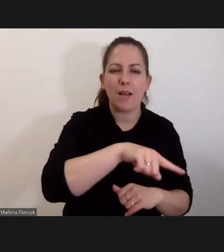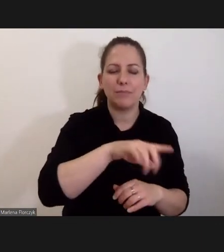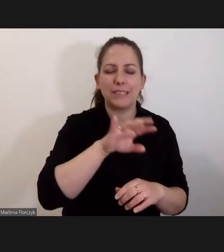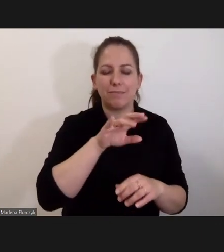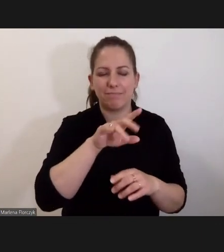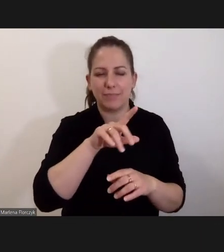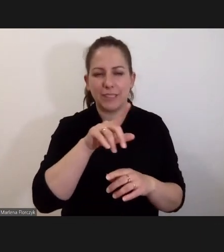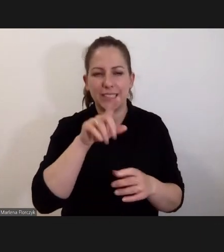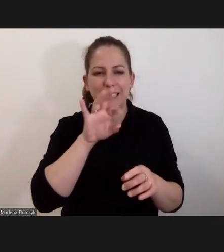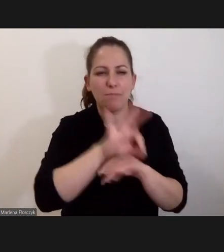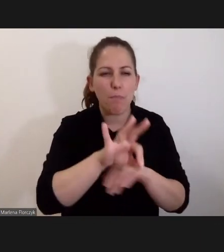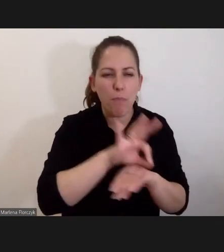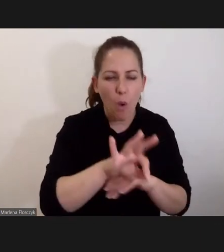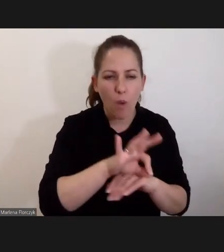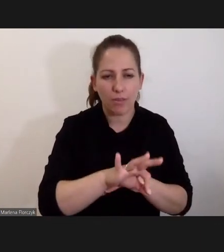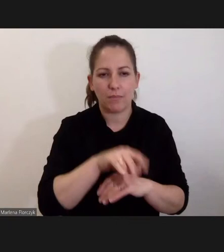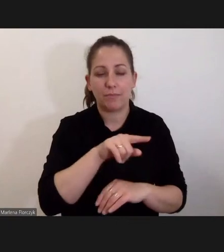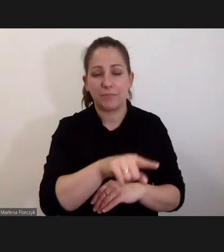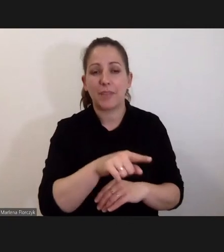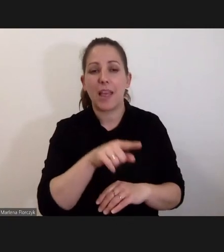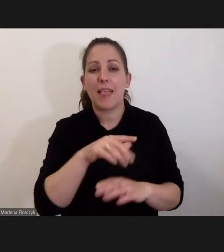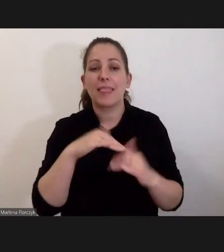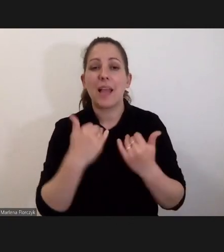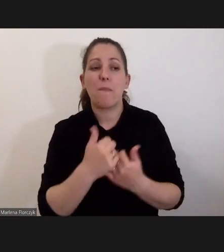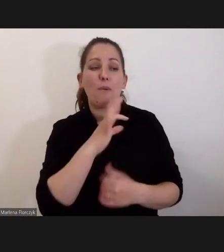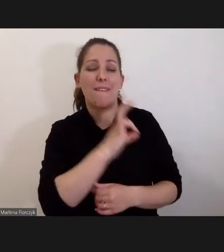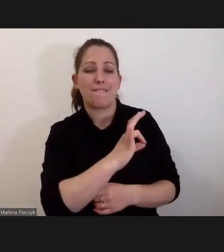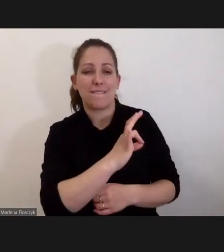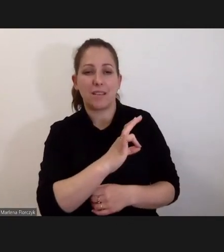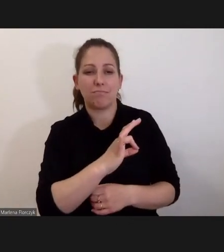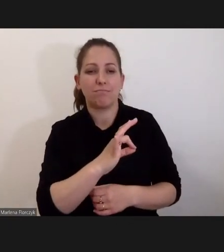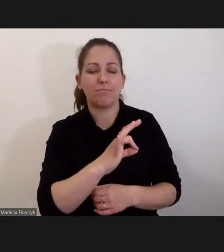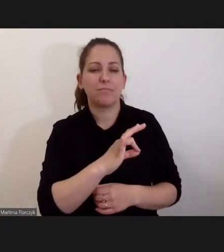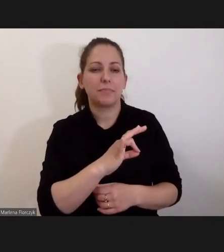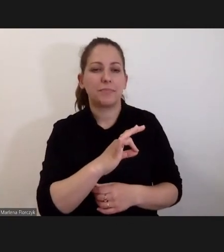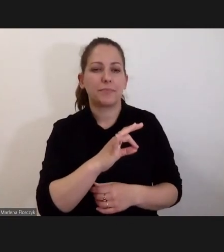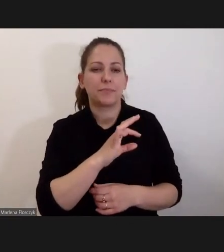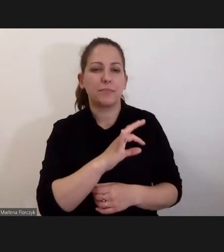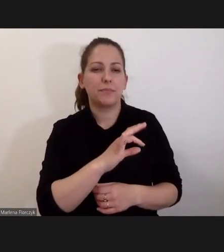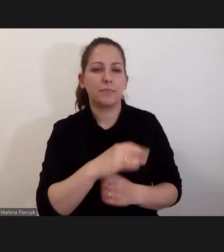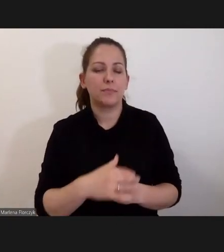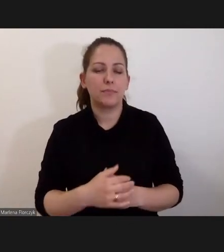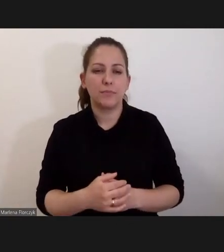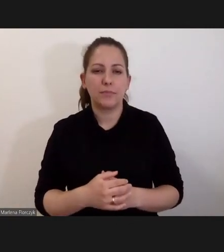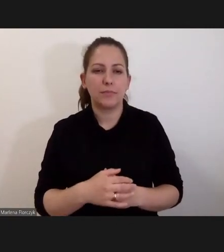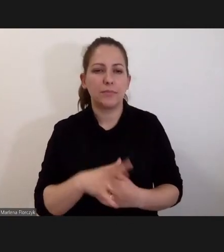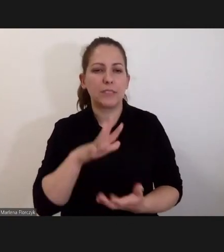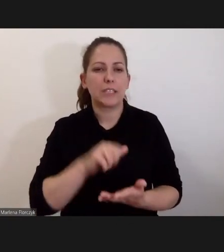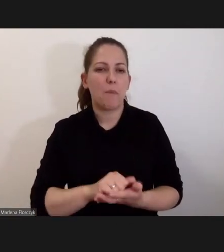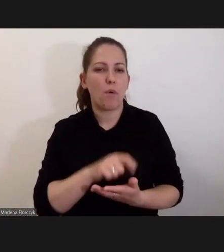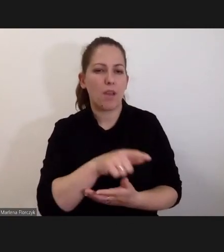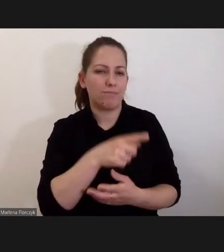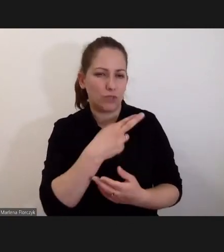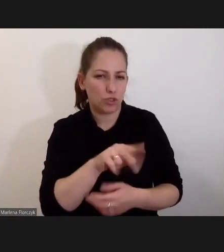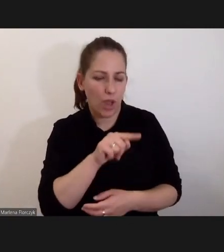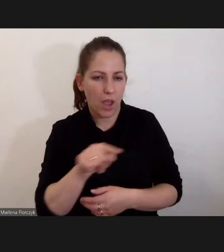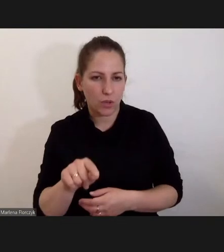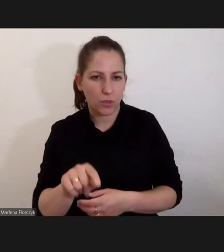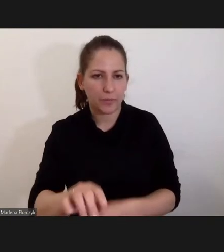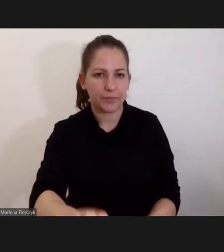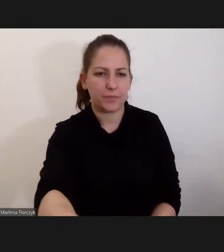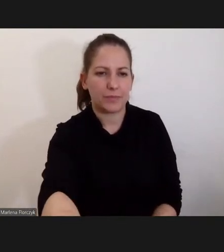ludziom. Trybunał poprzez swoje agendy zajmuje się takimi rzeczami. Jeżeli trzeba,